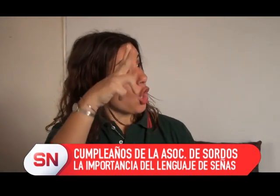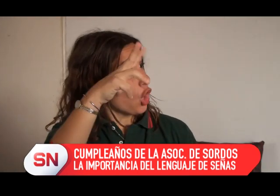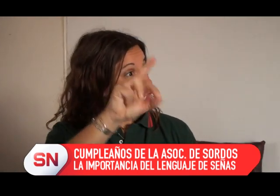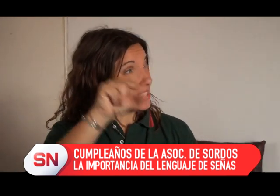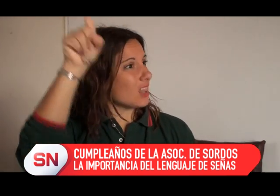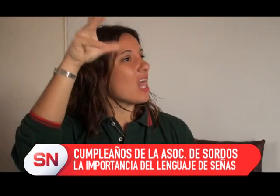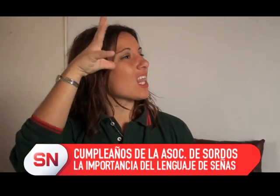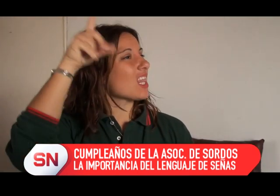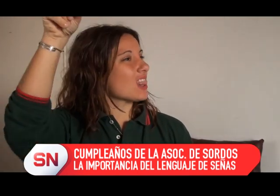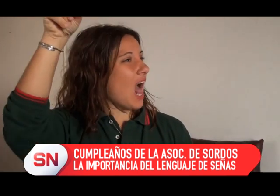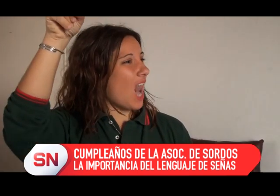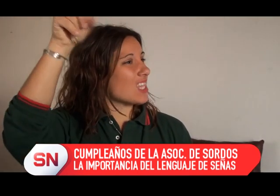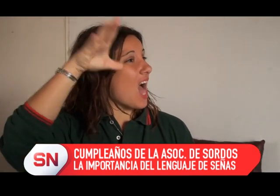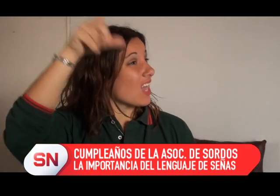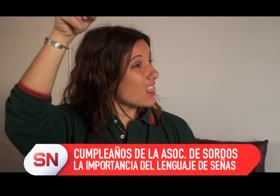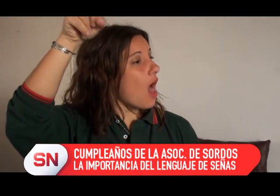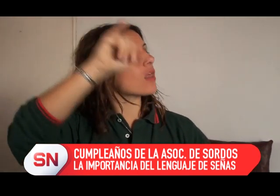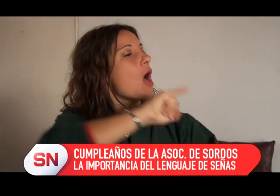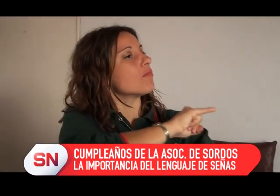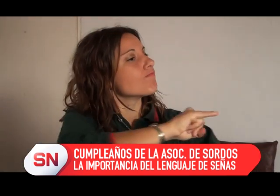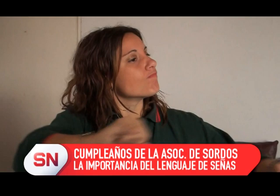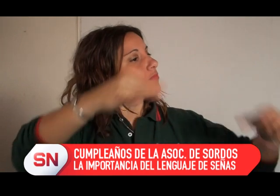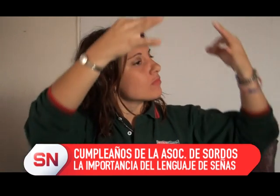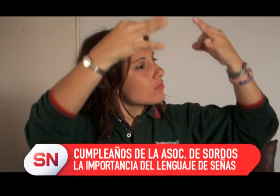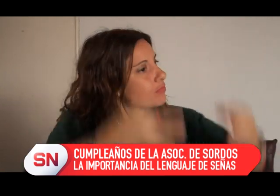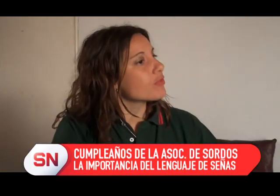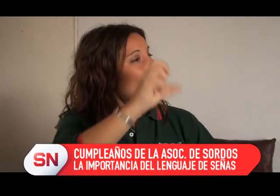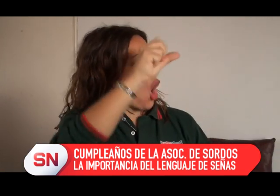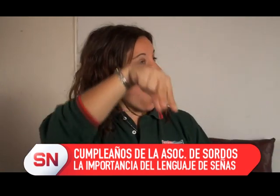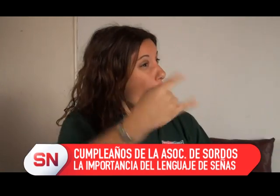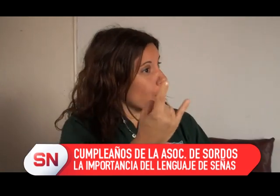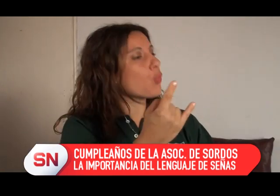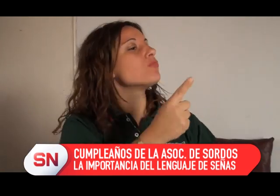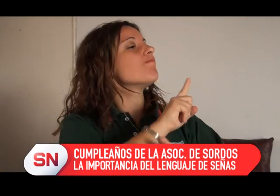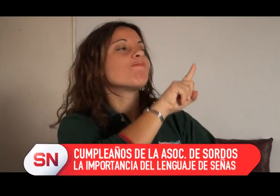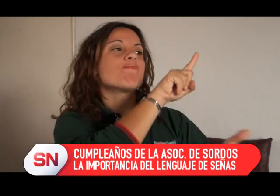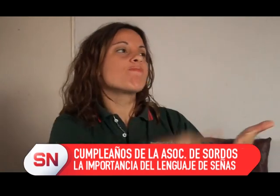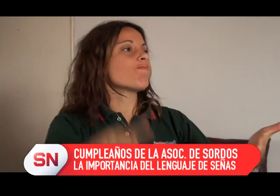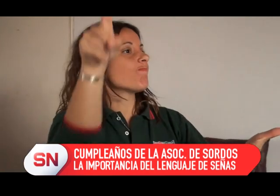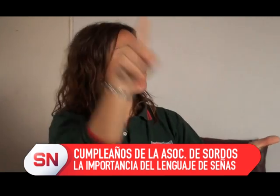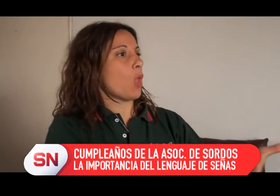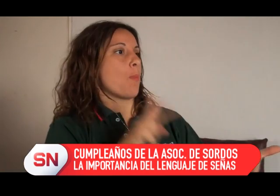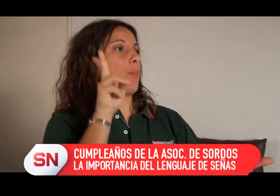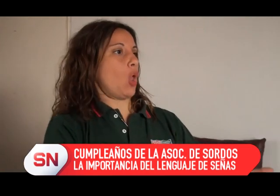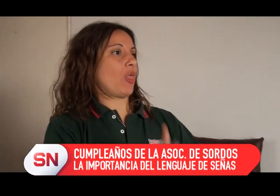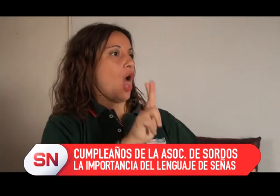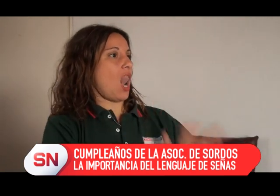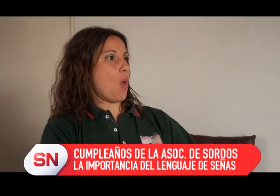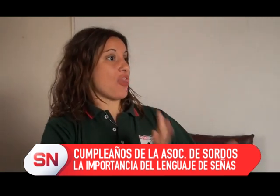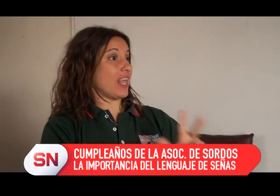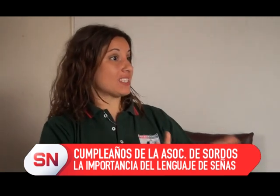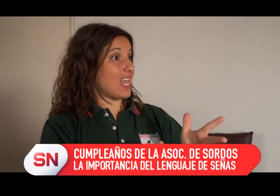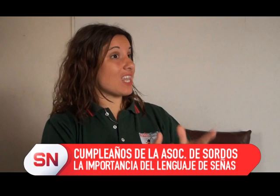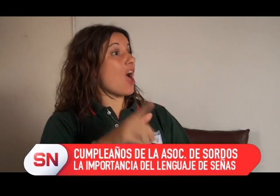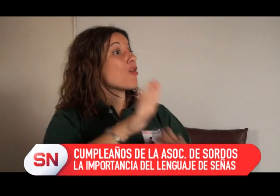Antes, sí, era muy difícil, claro, era muy difícil la lengua de señas, la ONU como que no aceptaba,